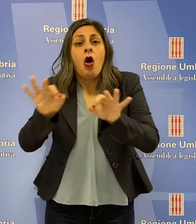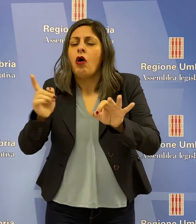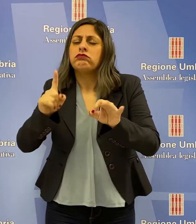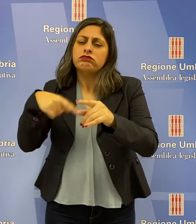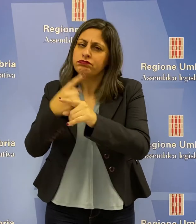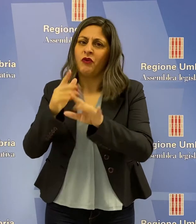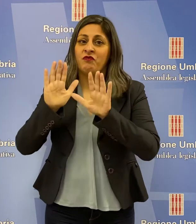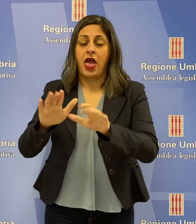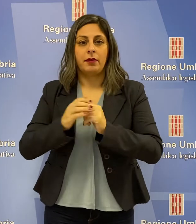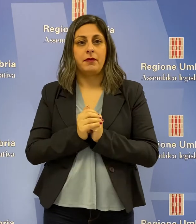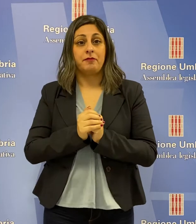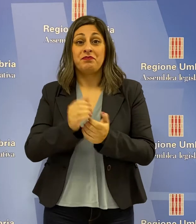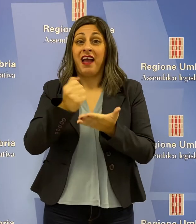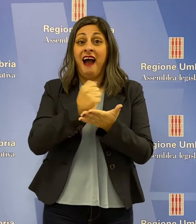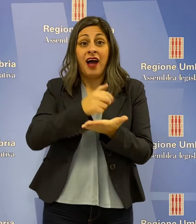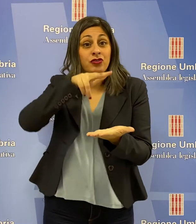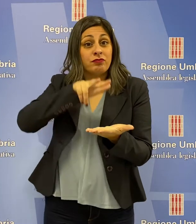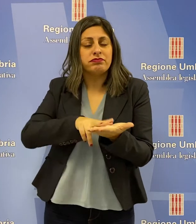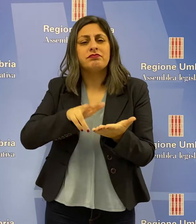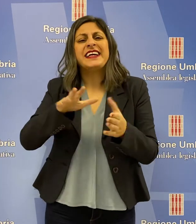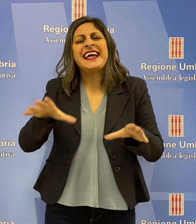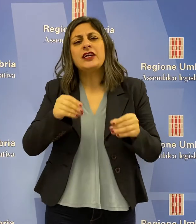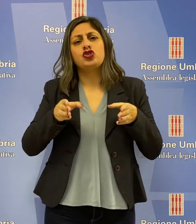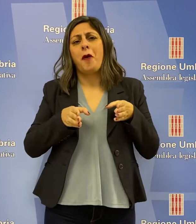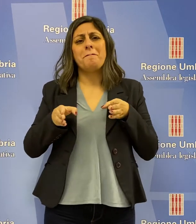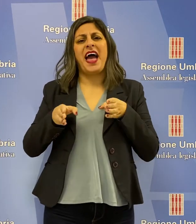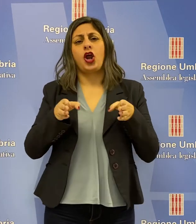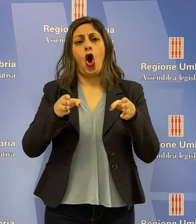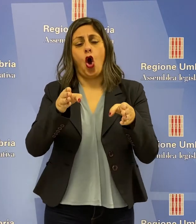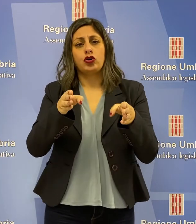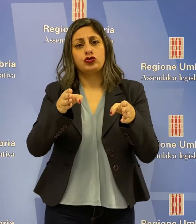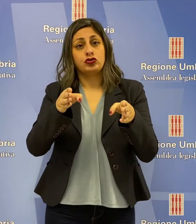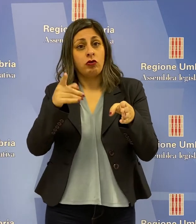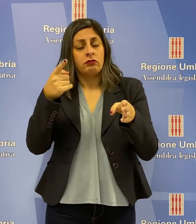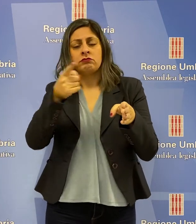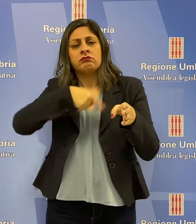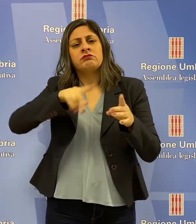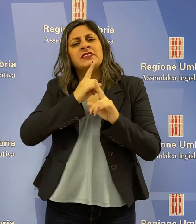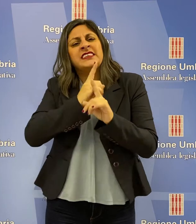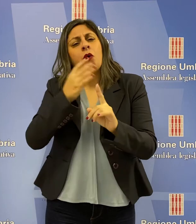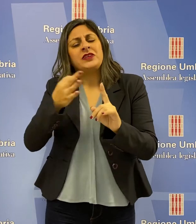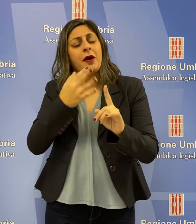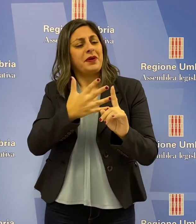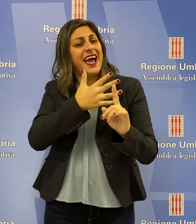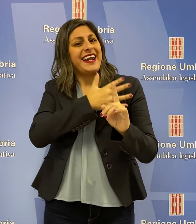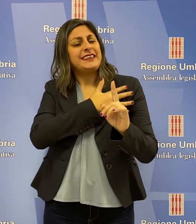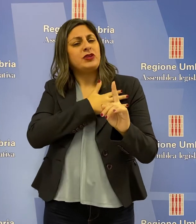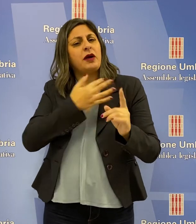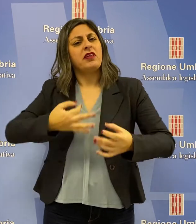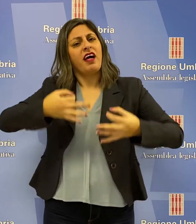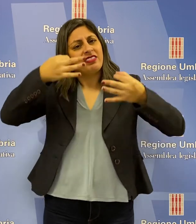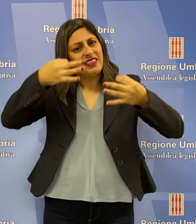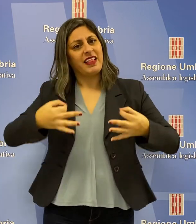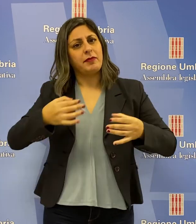questo atto, ha spiegato, è solo l'inizio di un percorso, che intendiamo proseguire con responsabilità e determinazione.